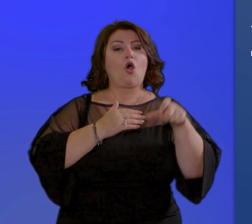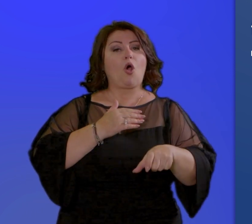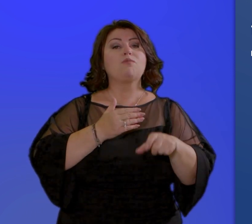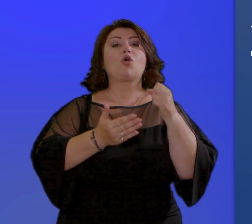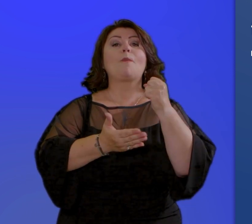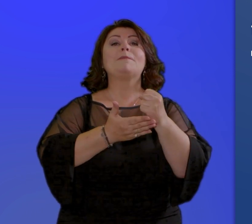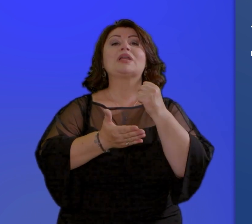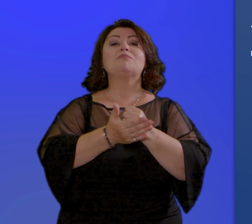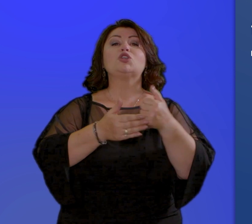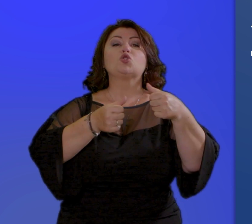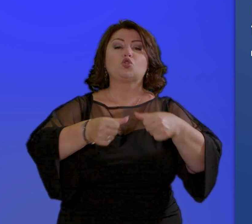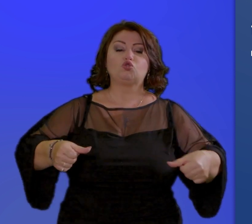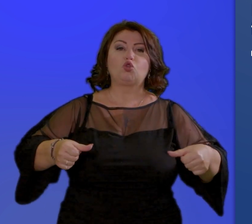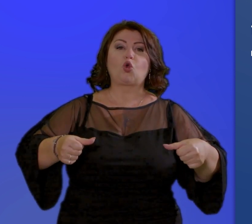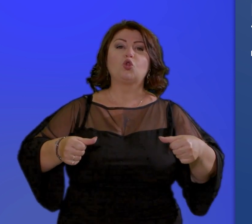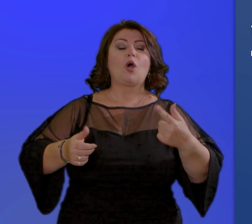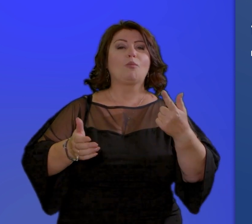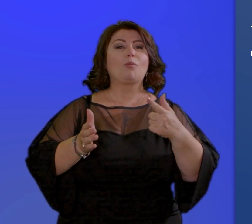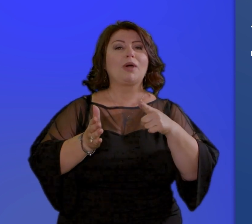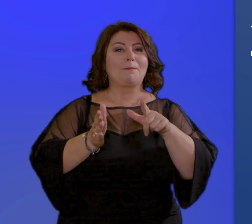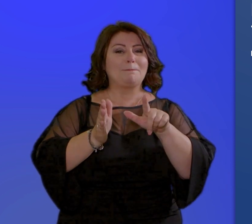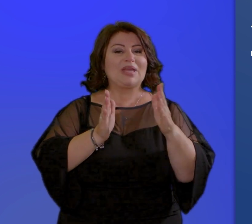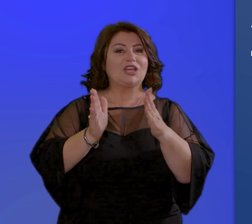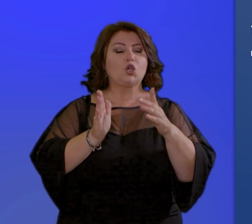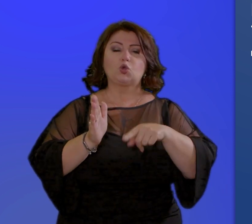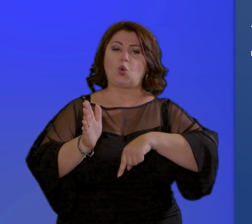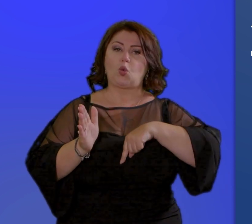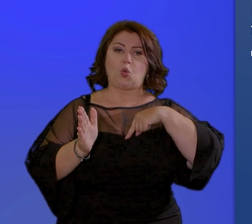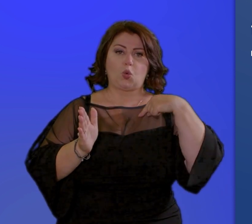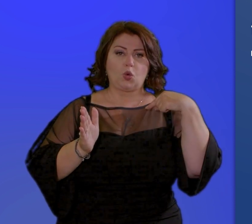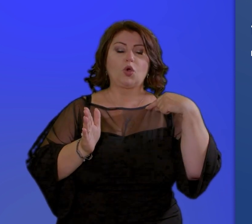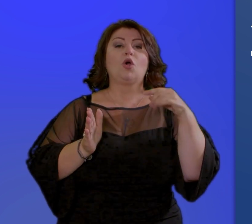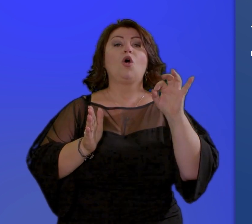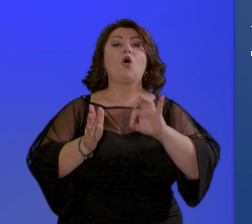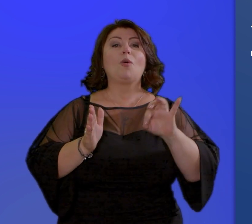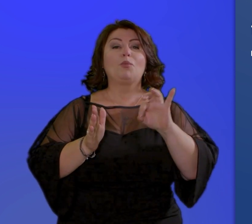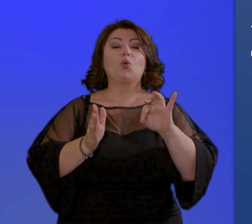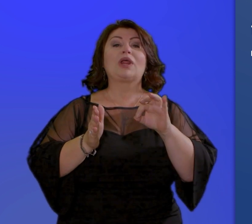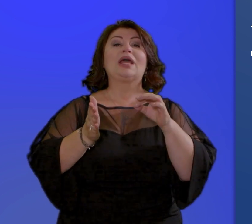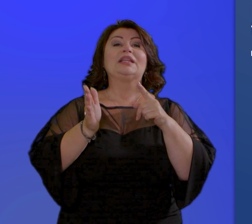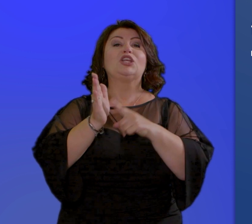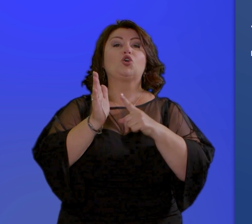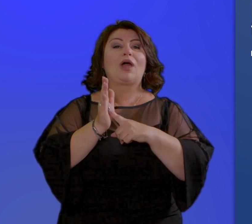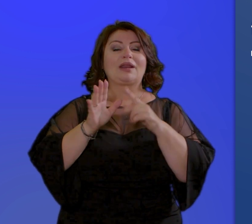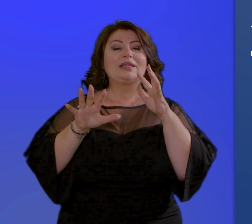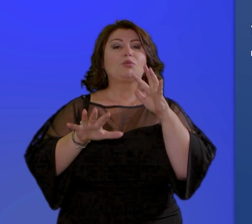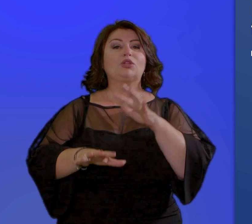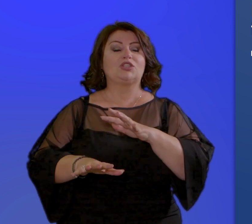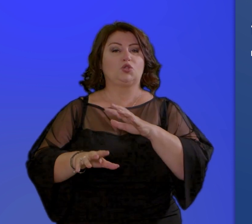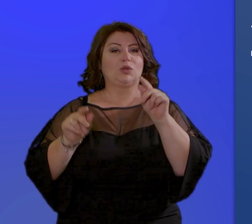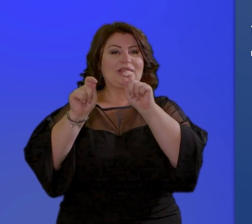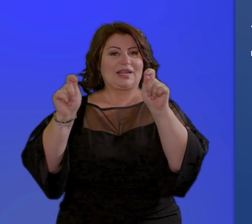periodo o titolare di protezione internazionale residente in italia da almeno dieci anni